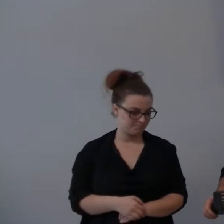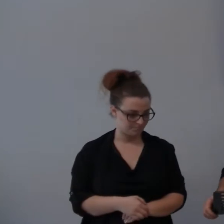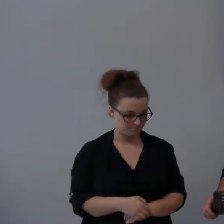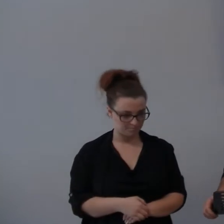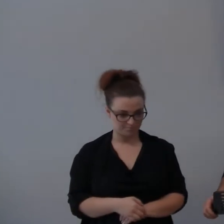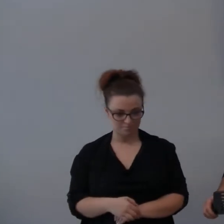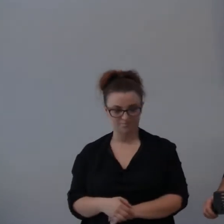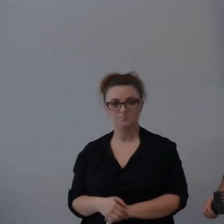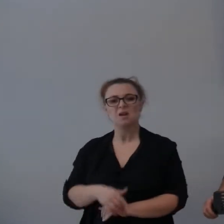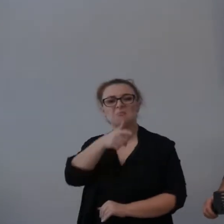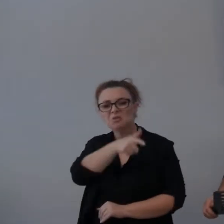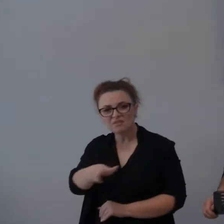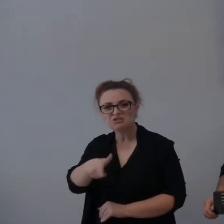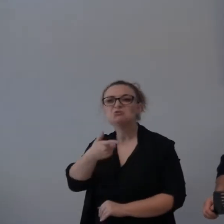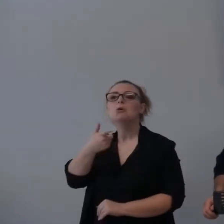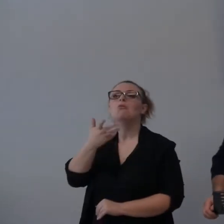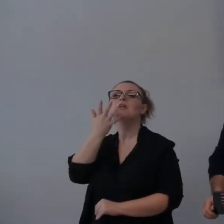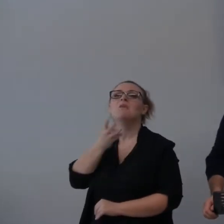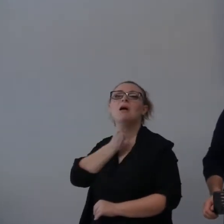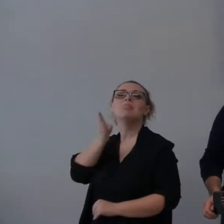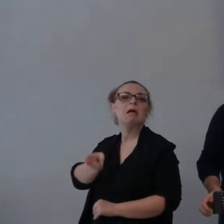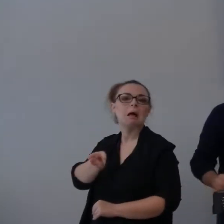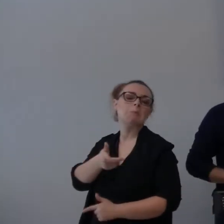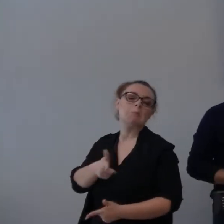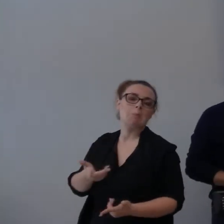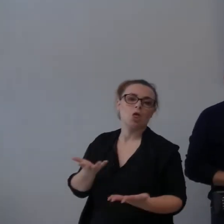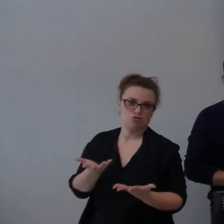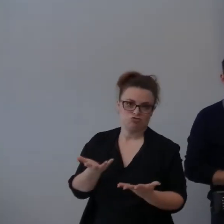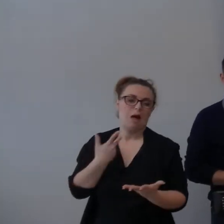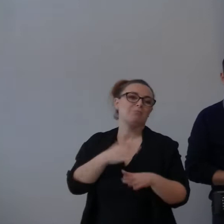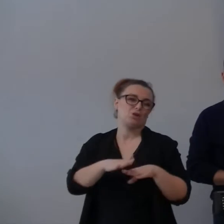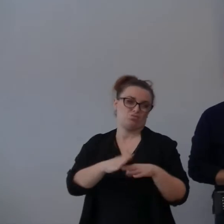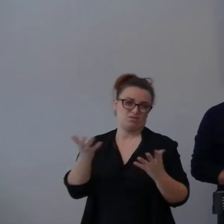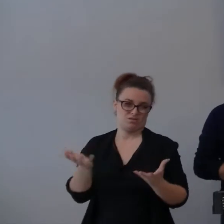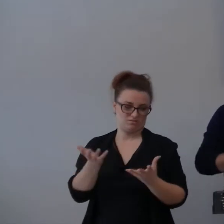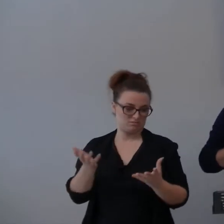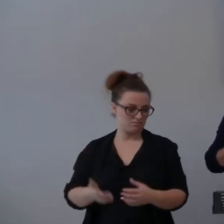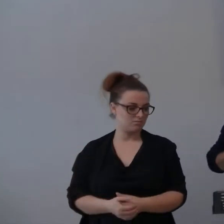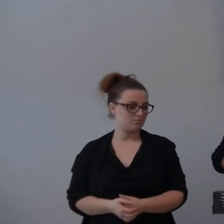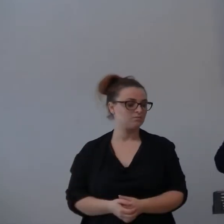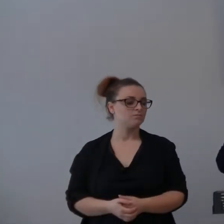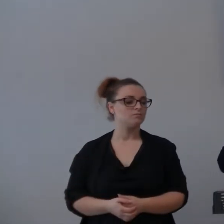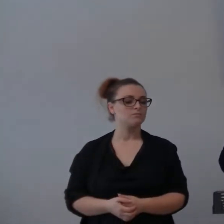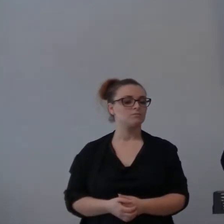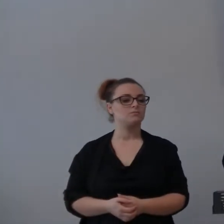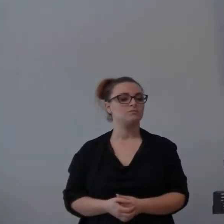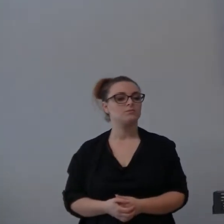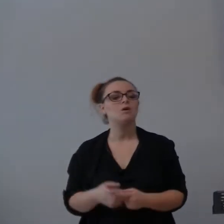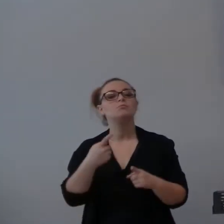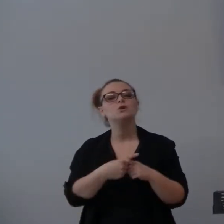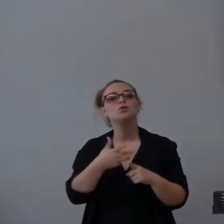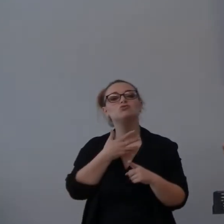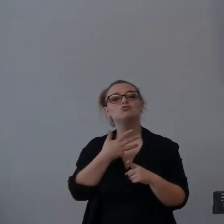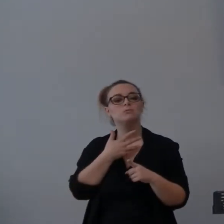vedere qua che erano un po' le motivazioni che li portavano. Poi, alleggiava questo pensiero,